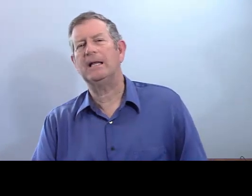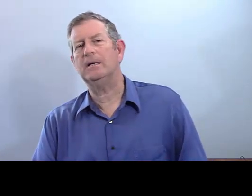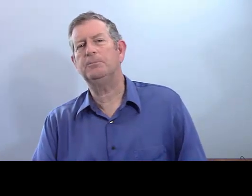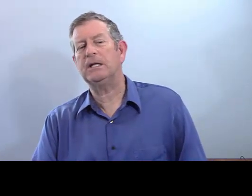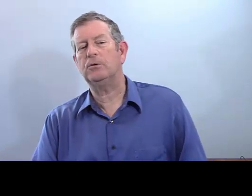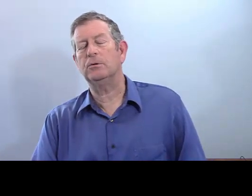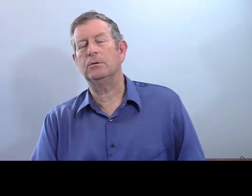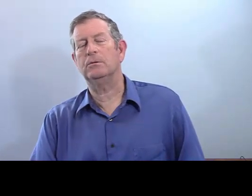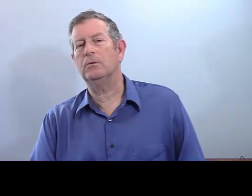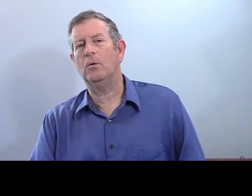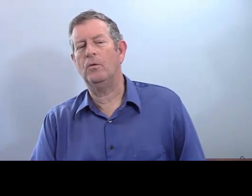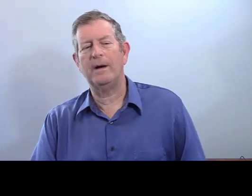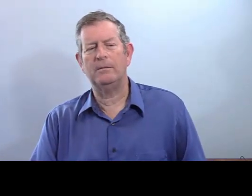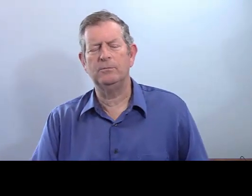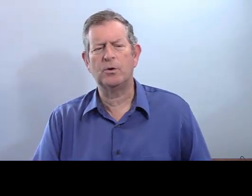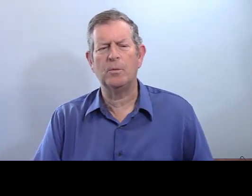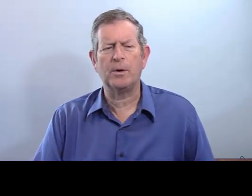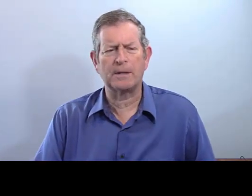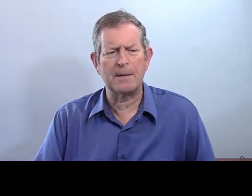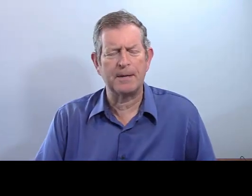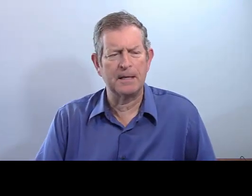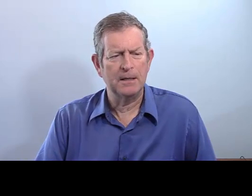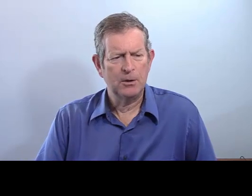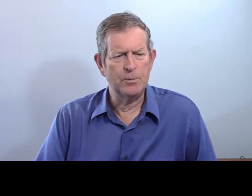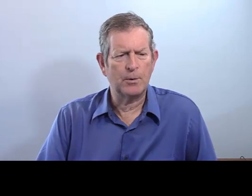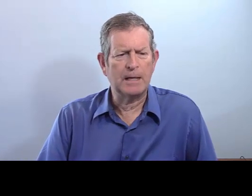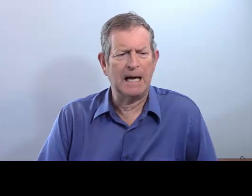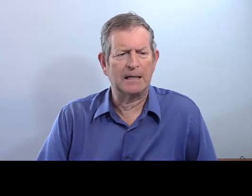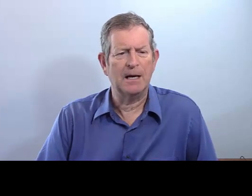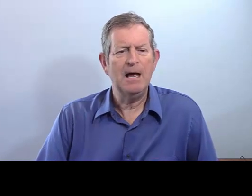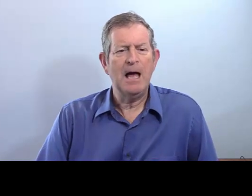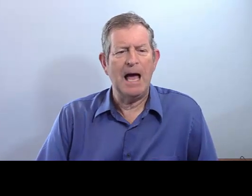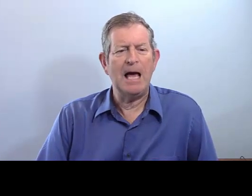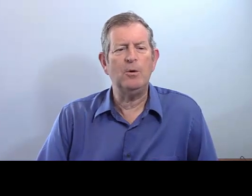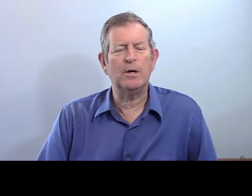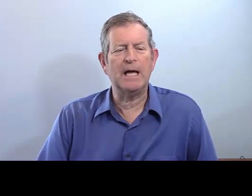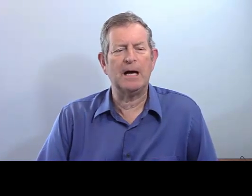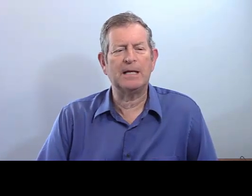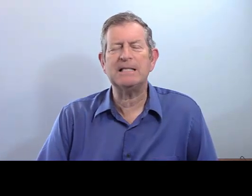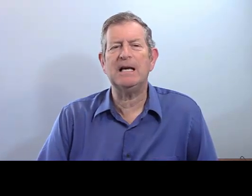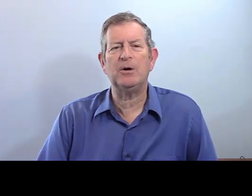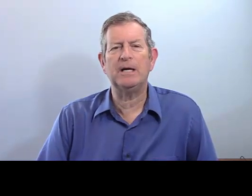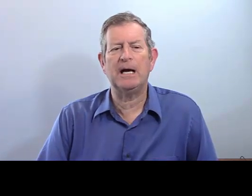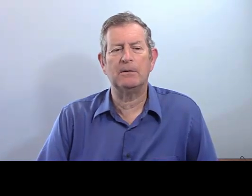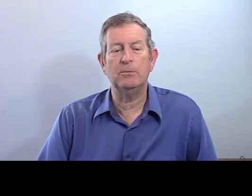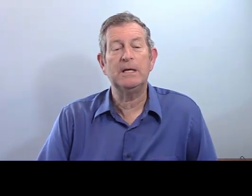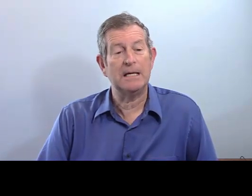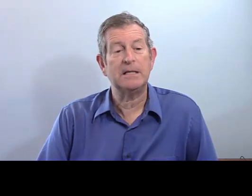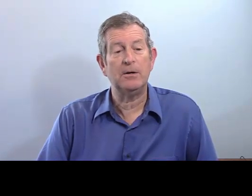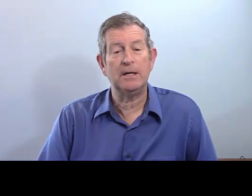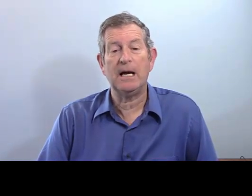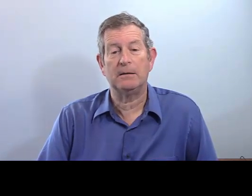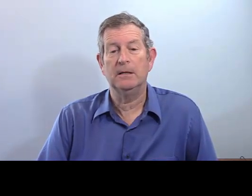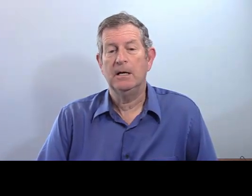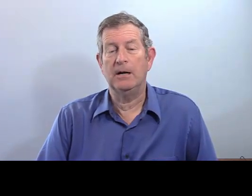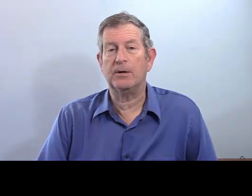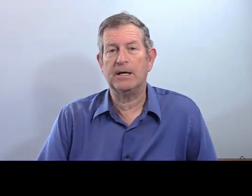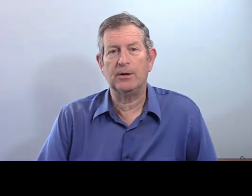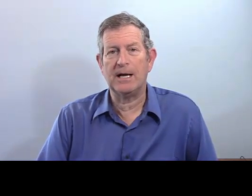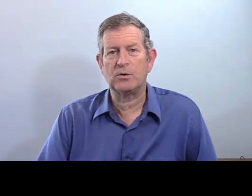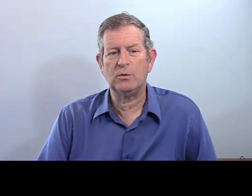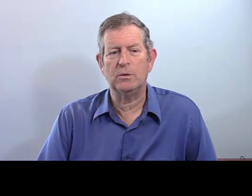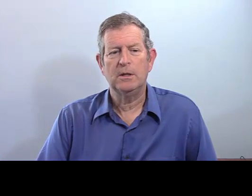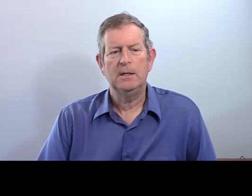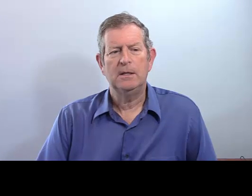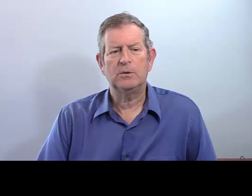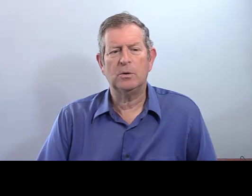Numéro 4. Peut-être qu'on va mieux comprendre après. Numéro 4. Elle regarde. Qu'est-ce qu'elle regarde ? Oui, qu'est-ce qu'elle regarde ? Elle